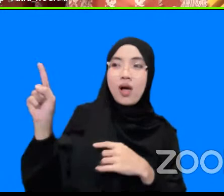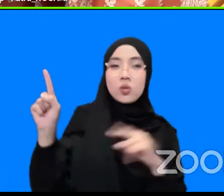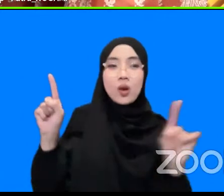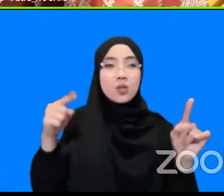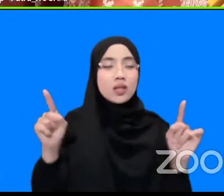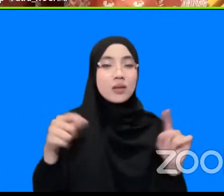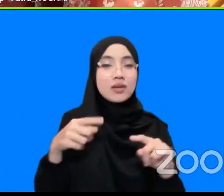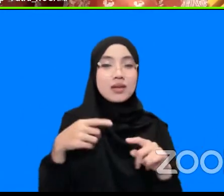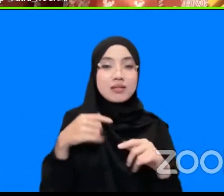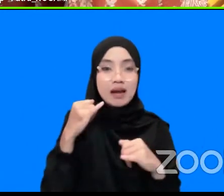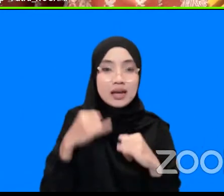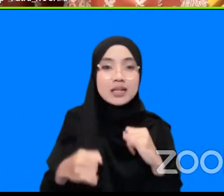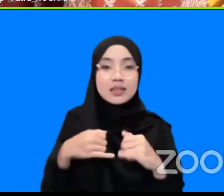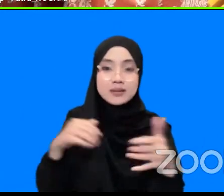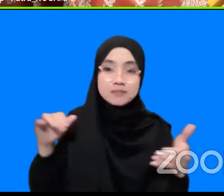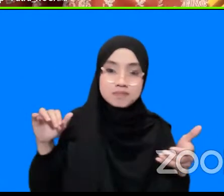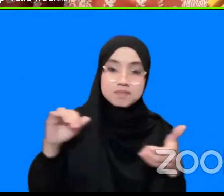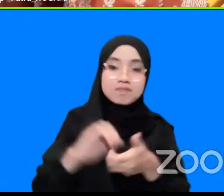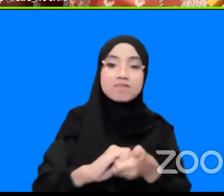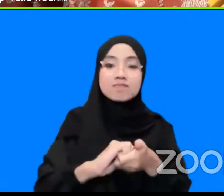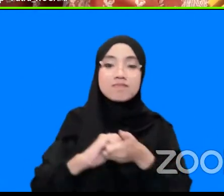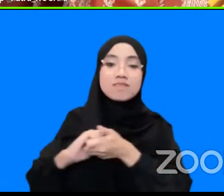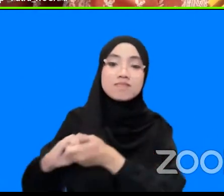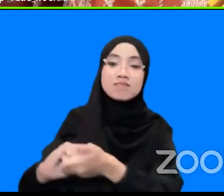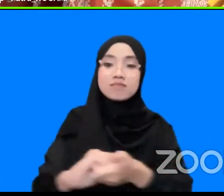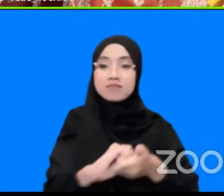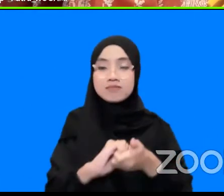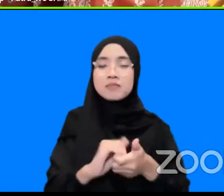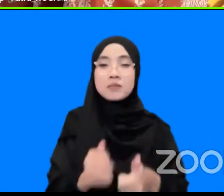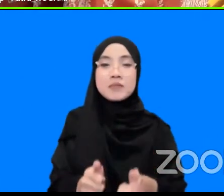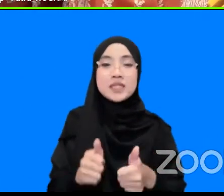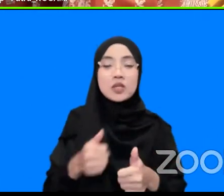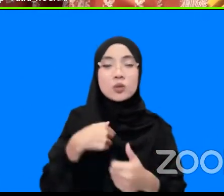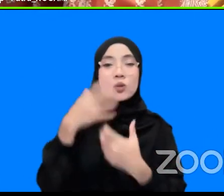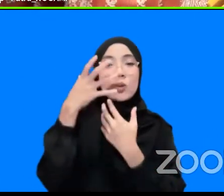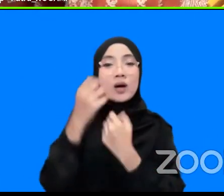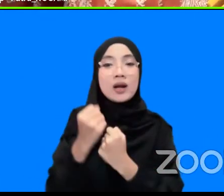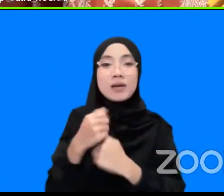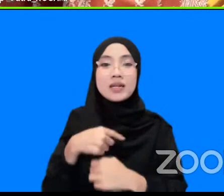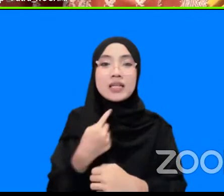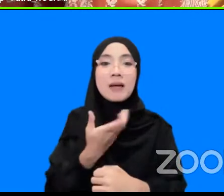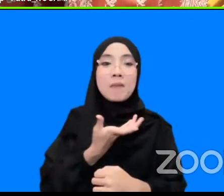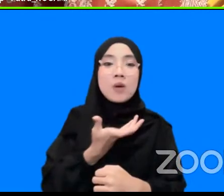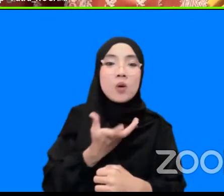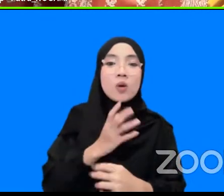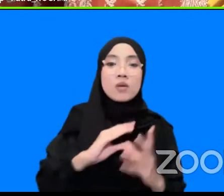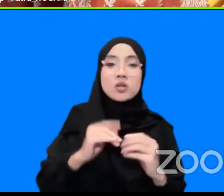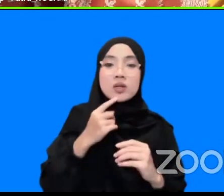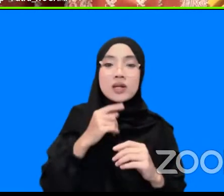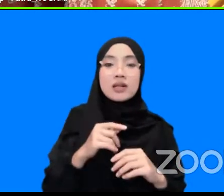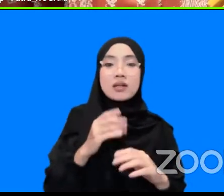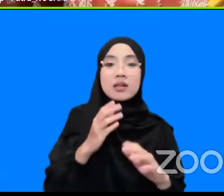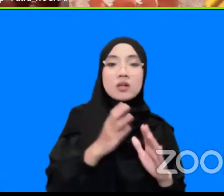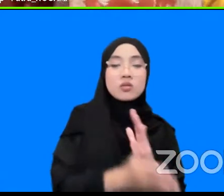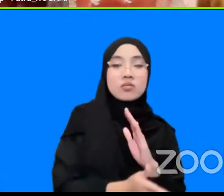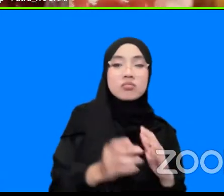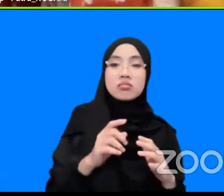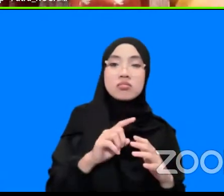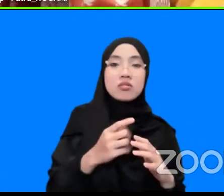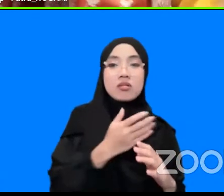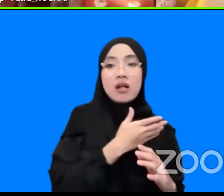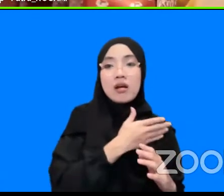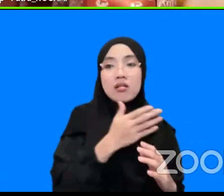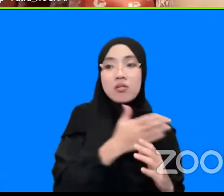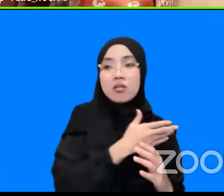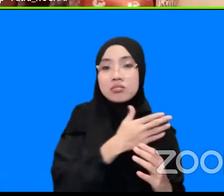akhirnya kita bisa juga sinergi dalam hal ini itu saja harapannya kalau kita mau bicara tentang end-to-end early warning system terima kasih